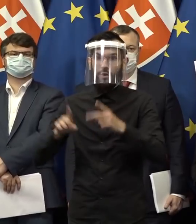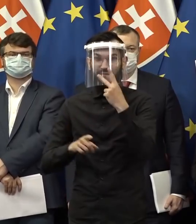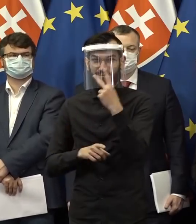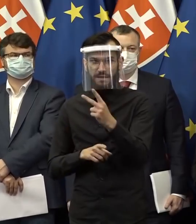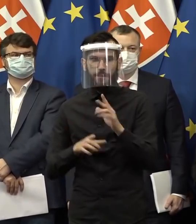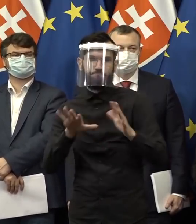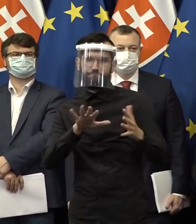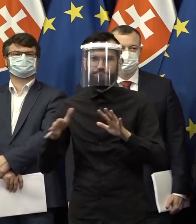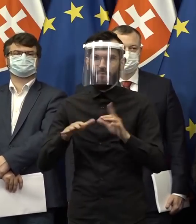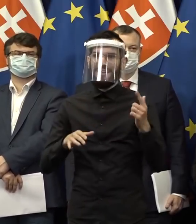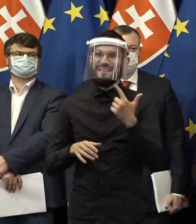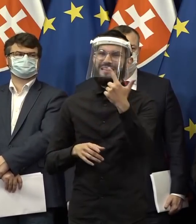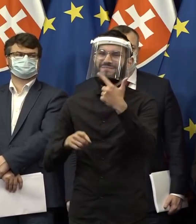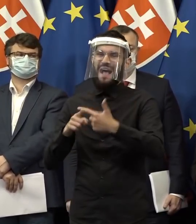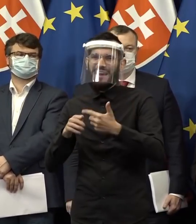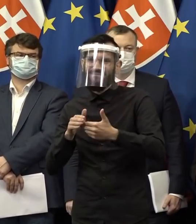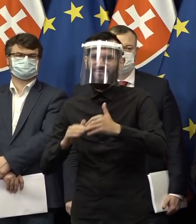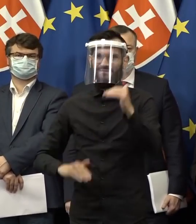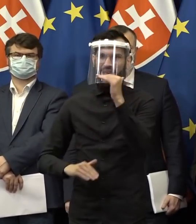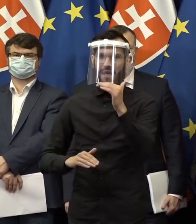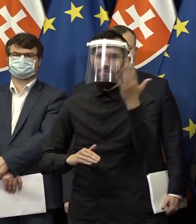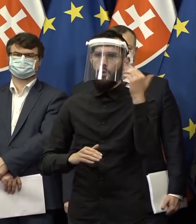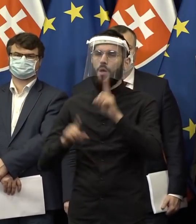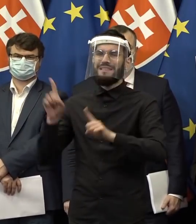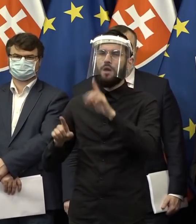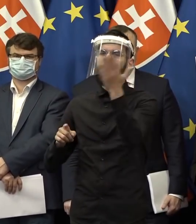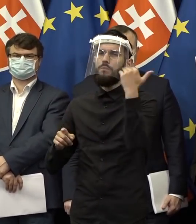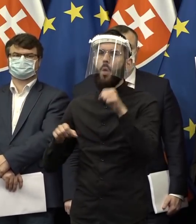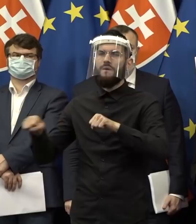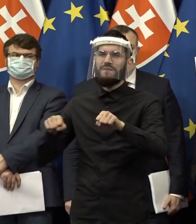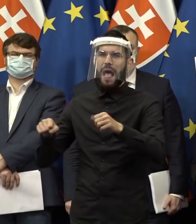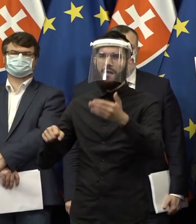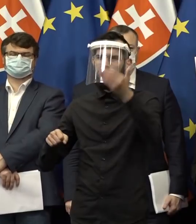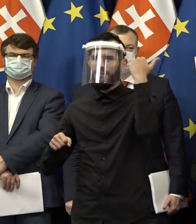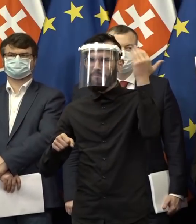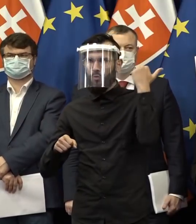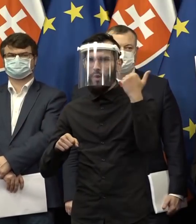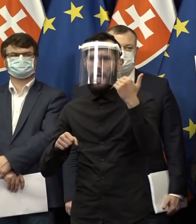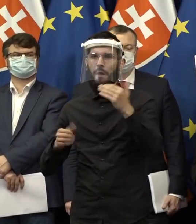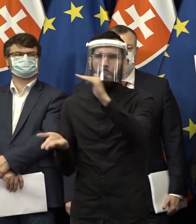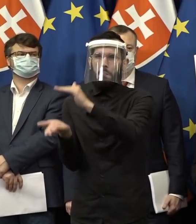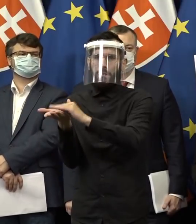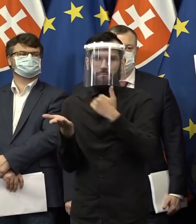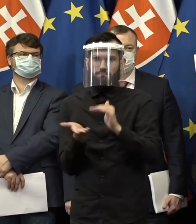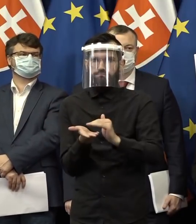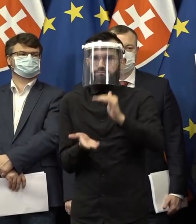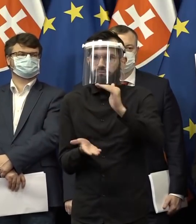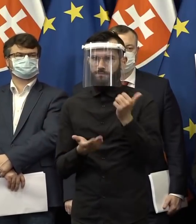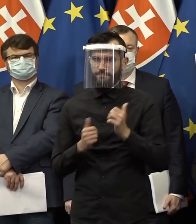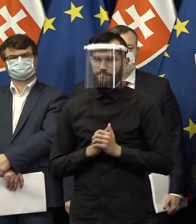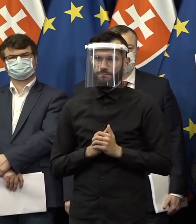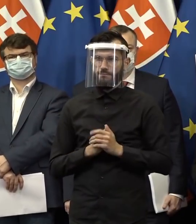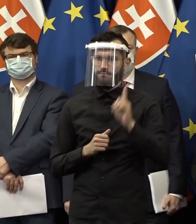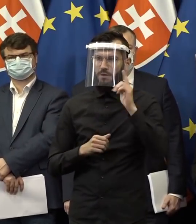je plus minus dvakrát väčší, ako zvyklí predkladať všetky vlády pred nami. Napriek tomu, že sme mali